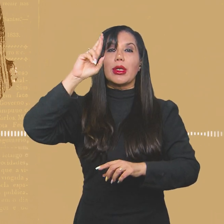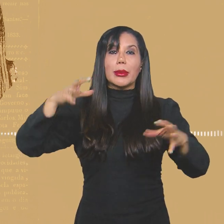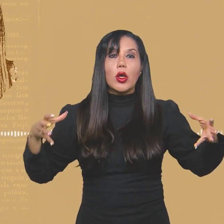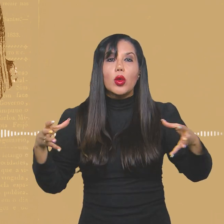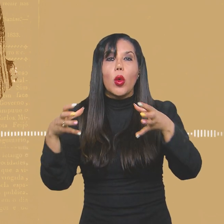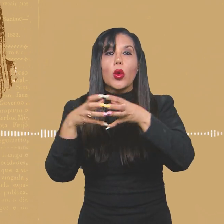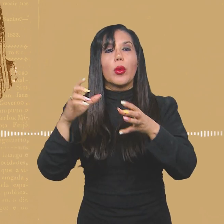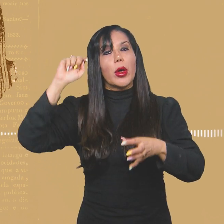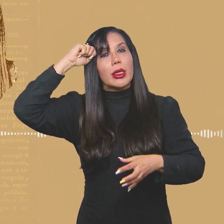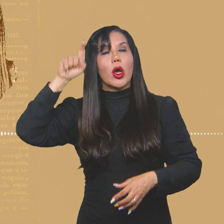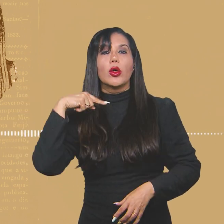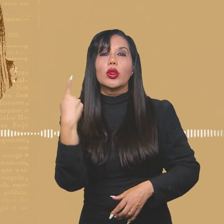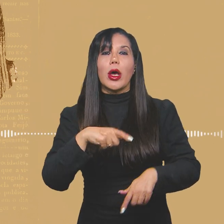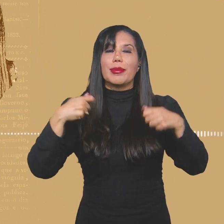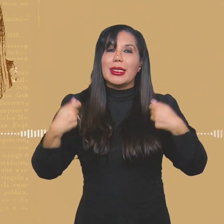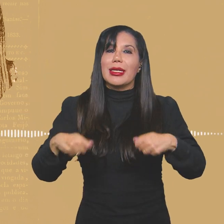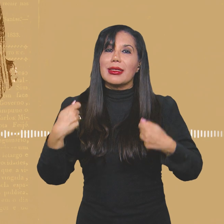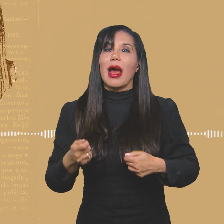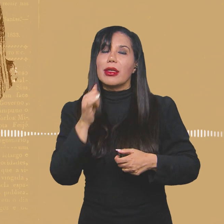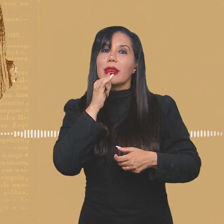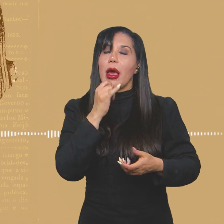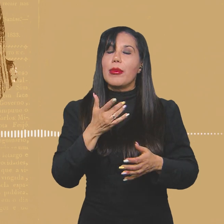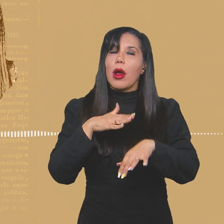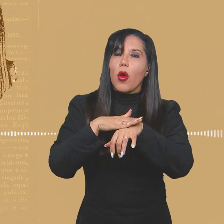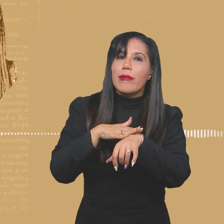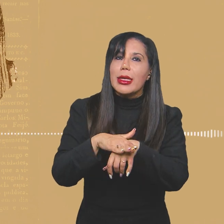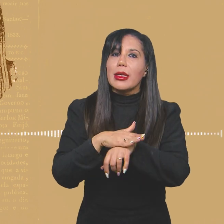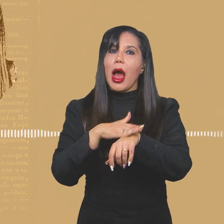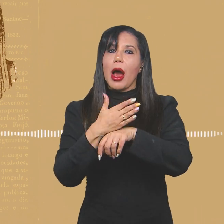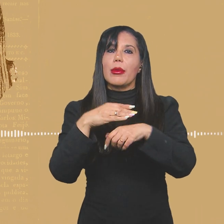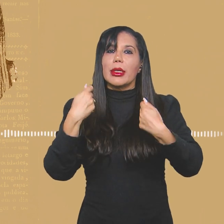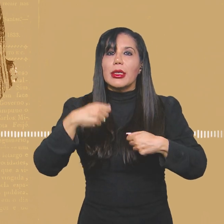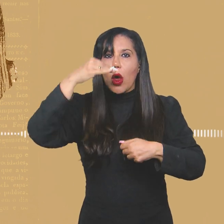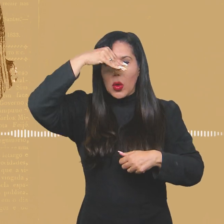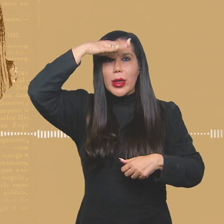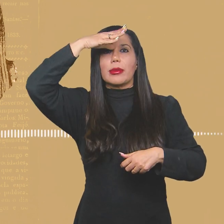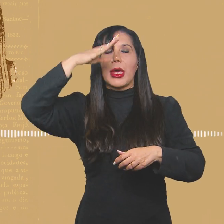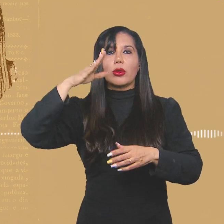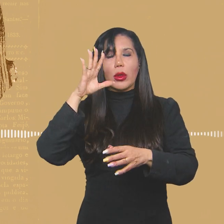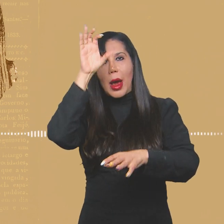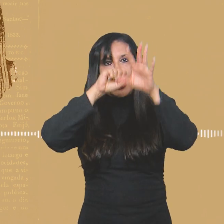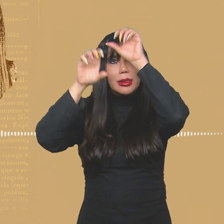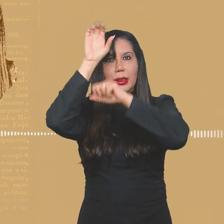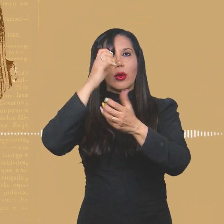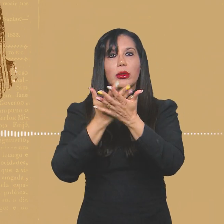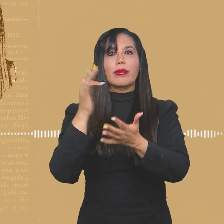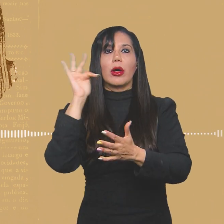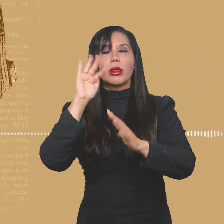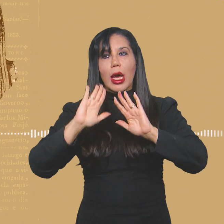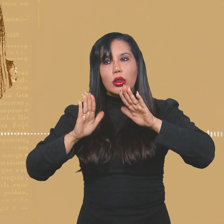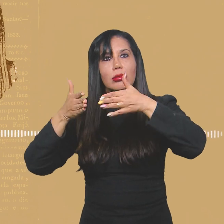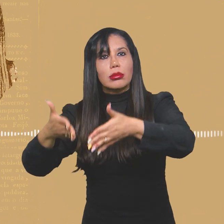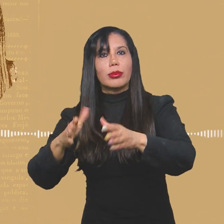Nós achávamos que devíamos retornar um pouco do conhecimento obtido na universidade para a comunidade